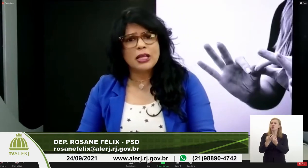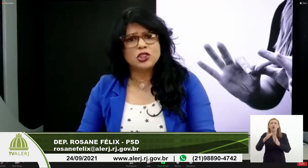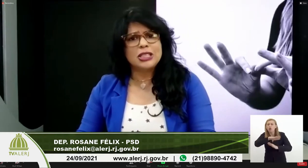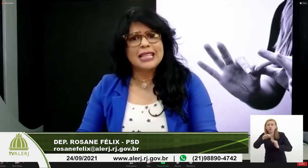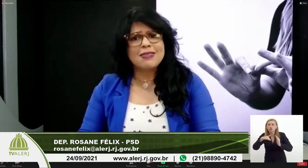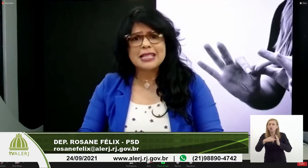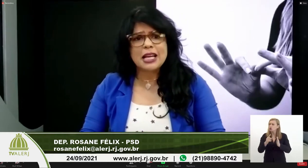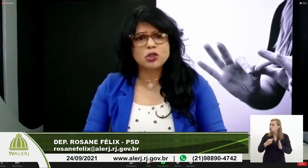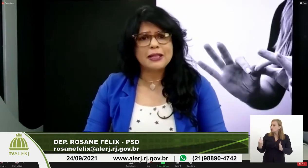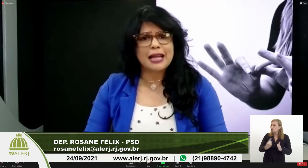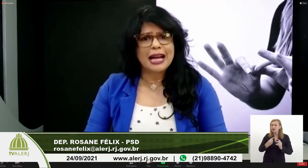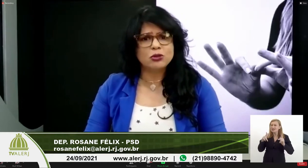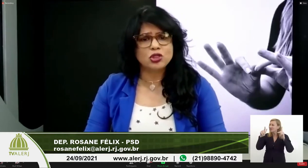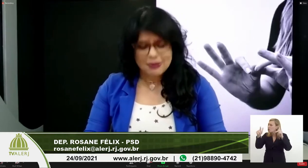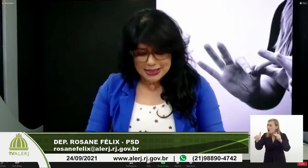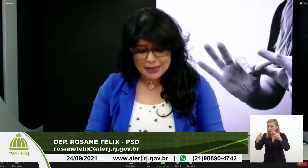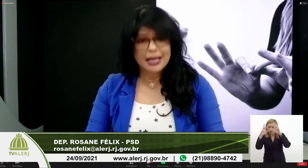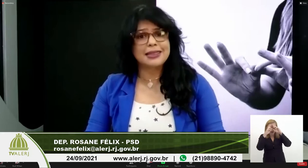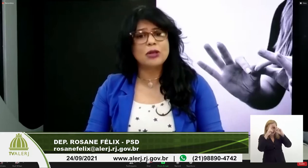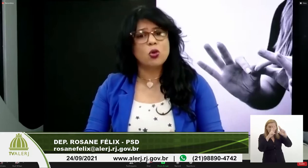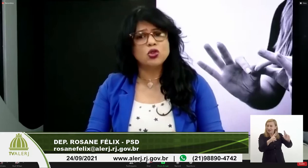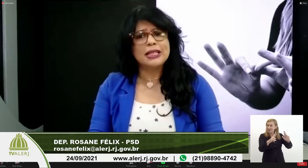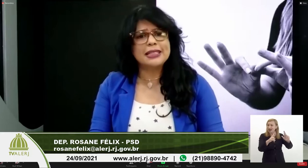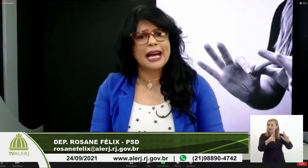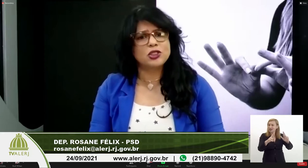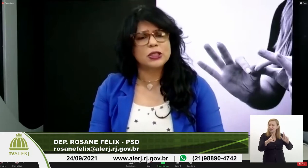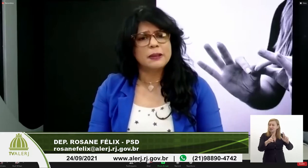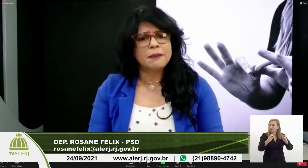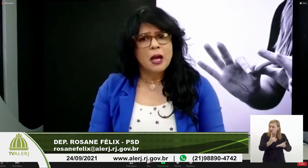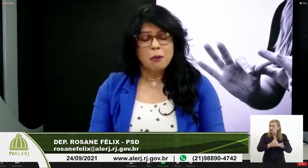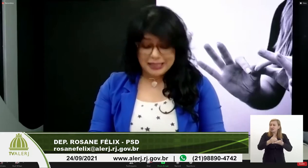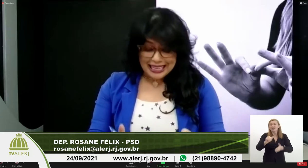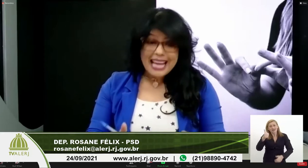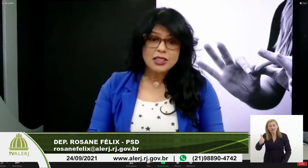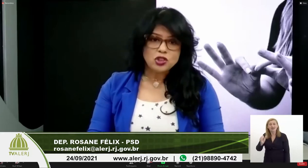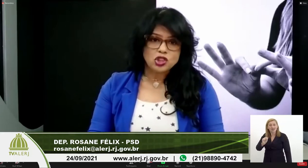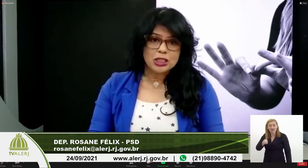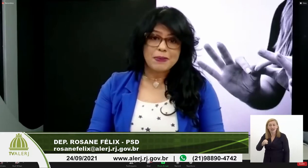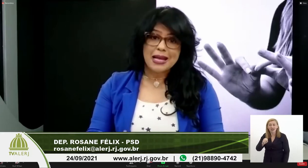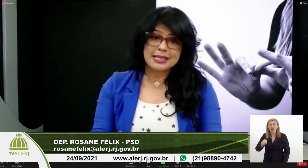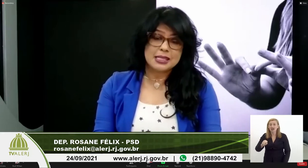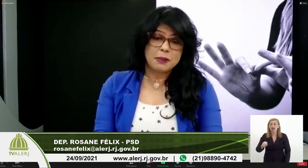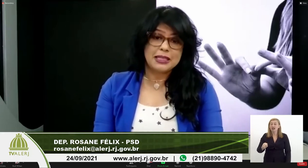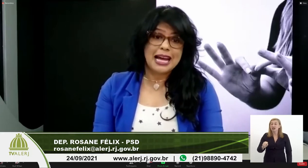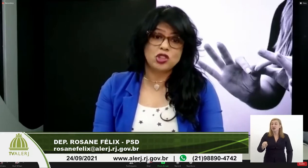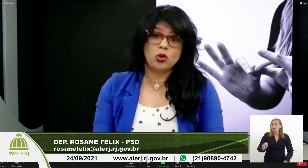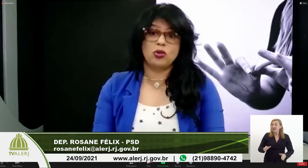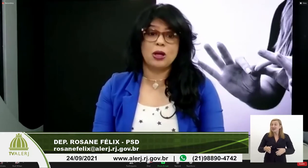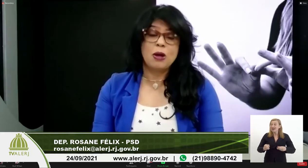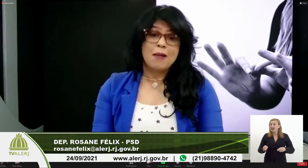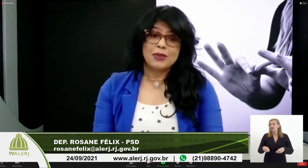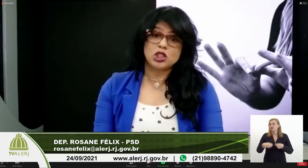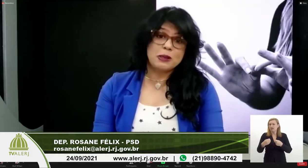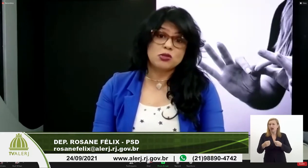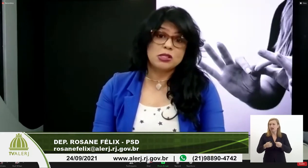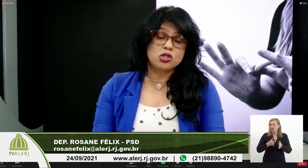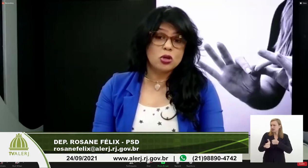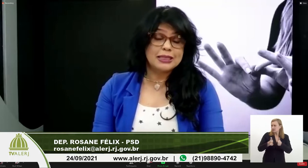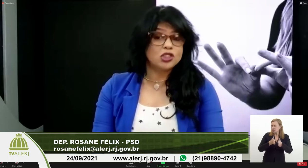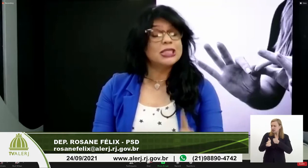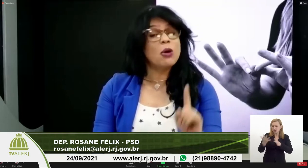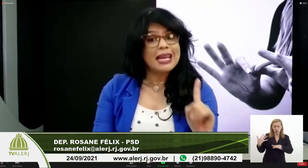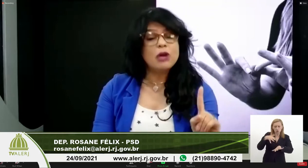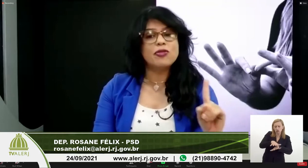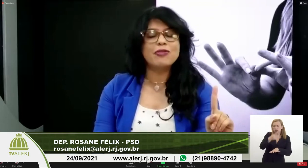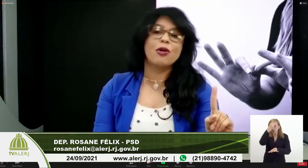como todos nós, que devem ser respeitados, devem ser tratados com dignidade, porque garantir acessibilidade e inclusão das pessoas